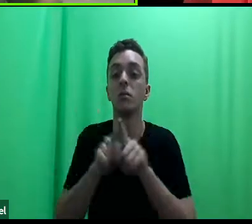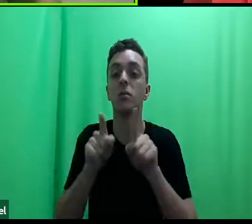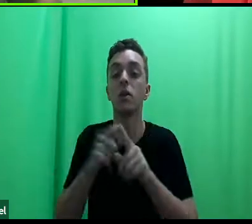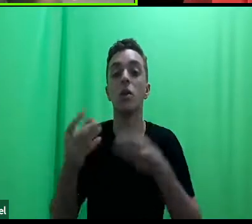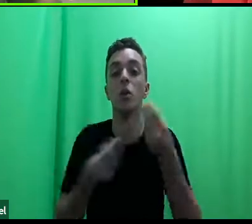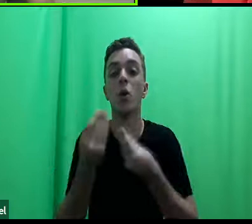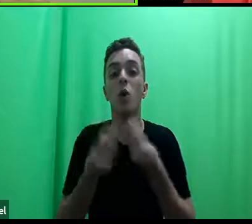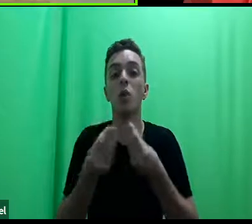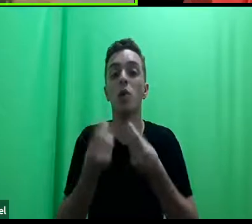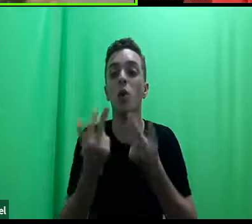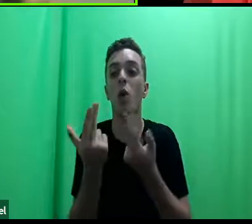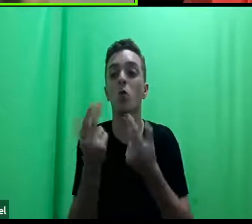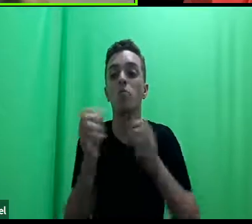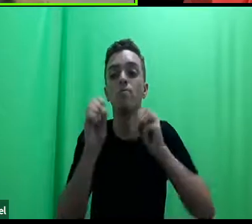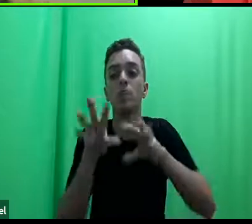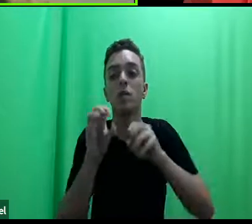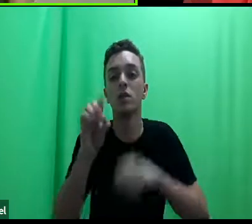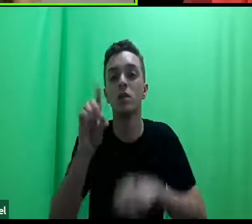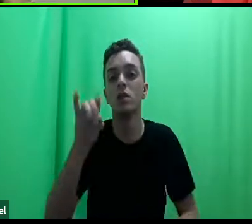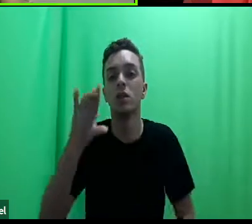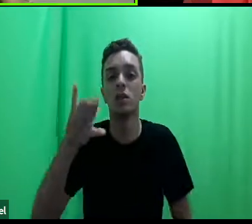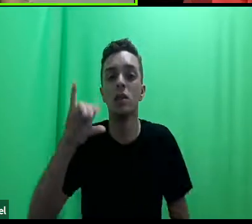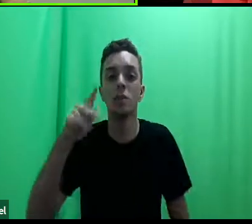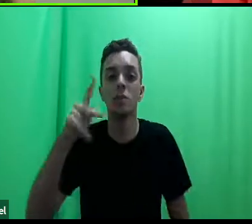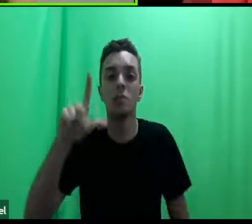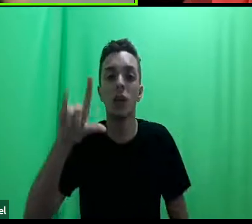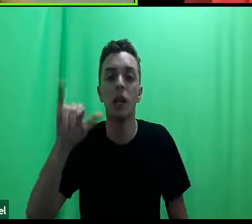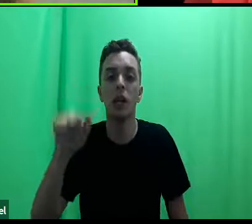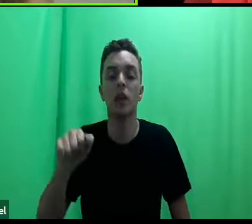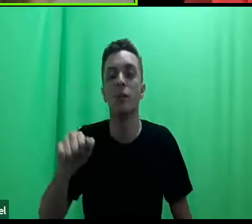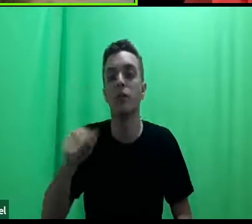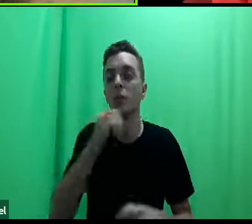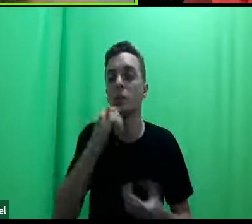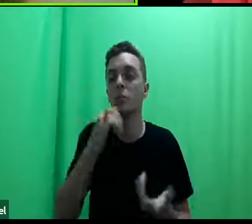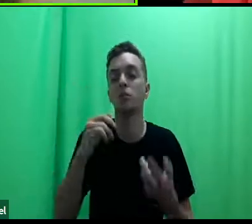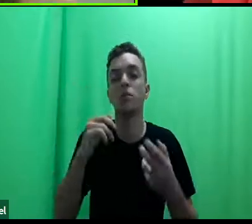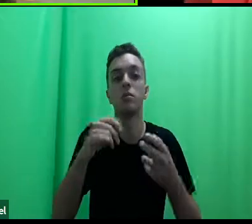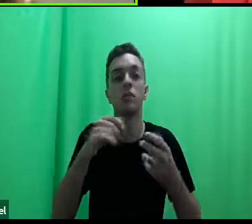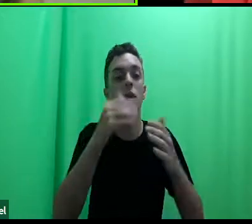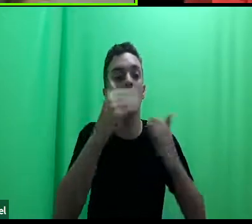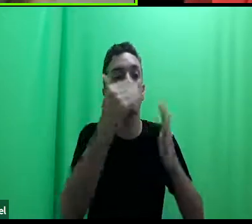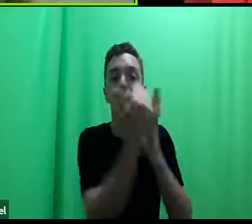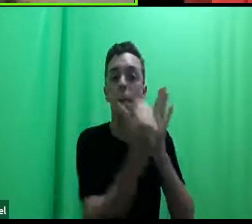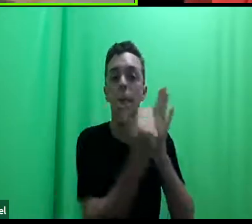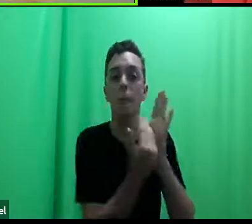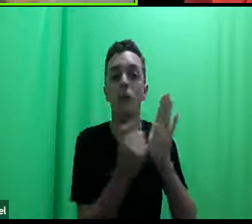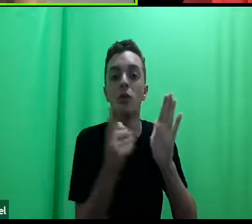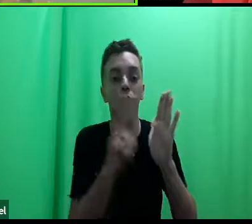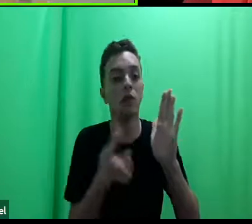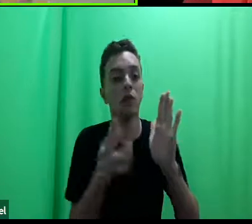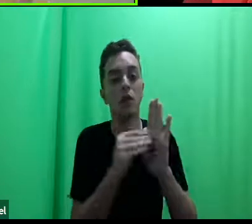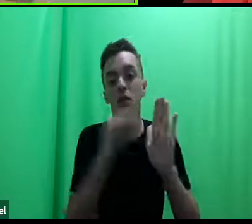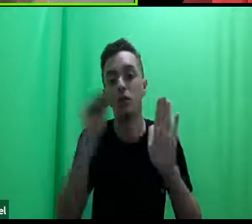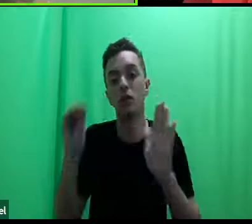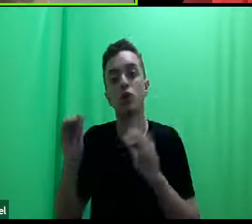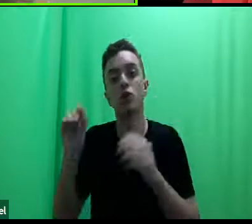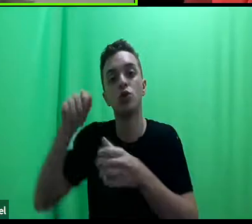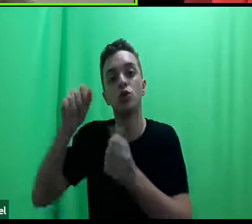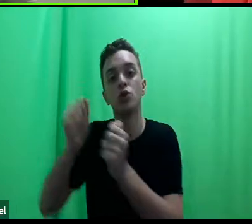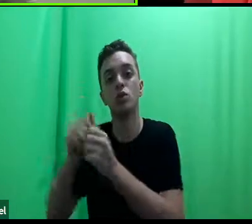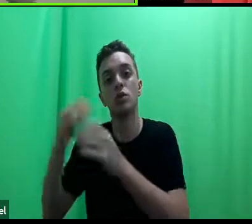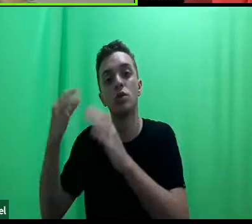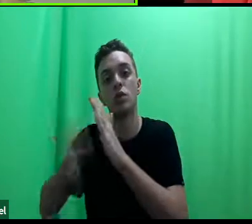de disciplina, então tem uma disciplina que você vai fazer uma intervenção clínica, seis meses, então não compõe aquele grupo com aquela cara mais